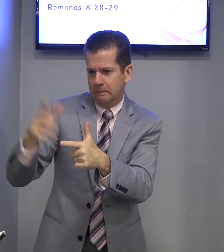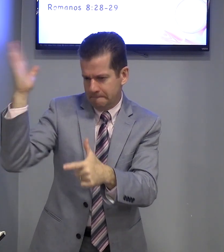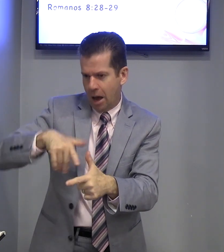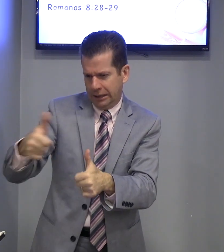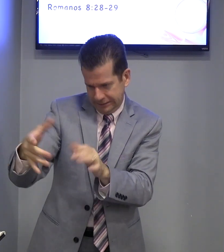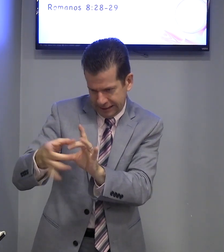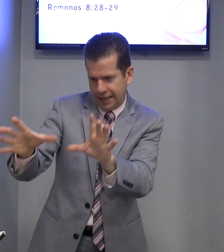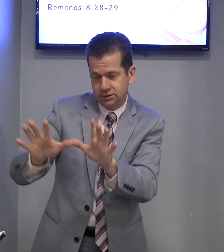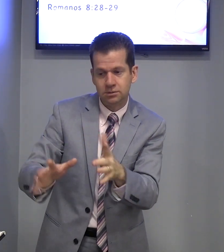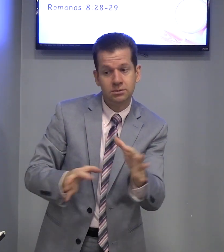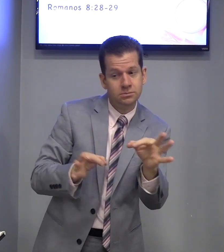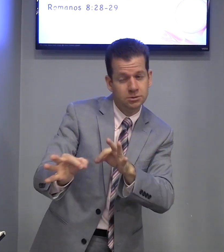Deixa.